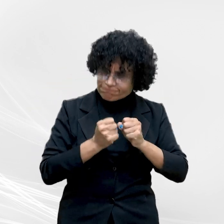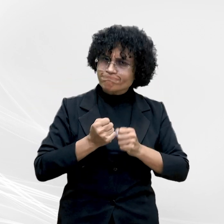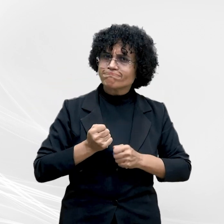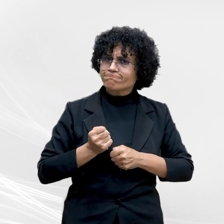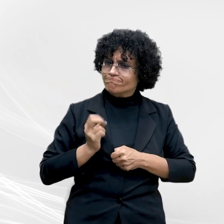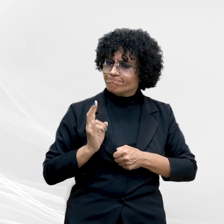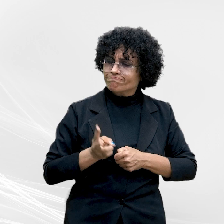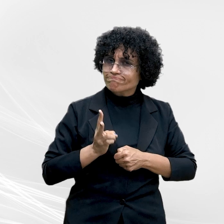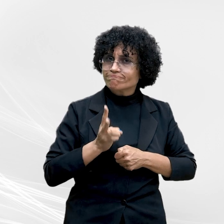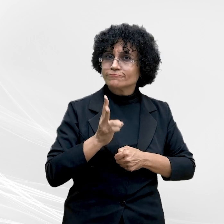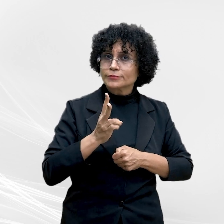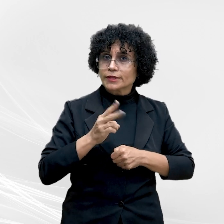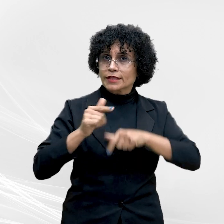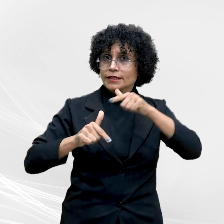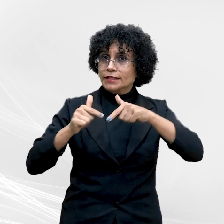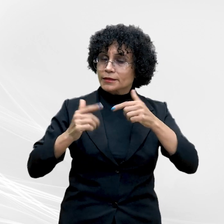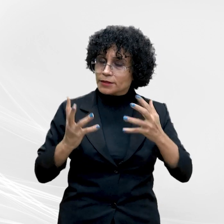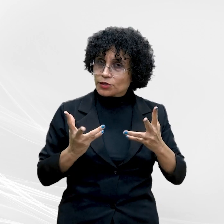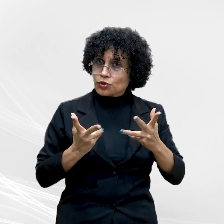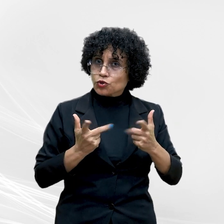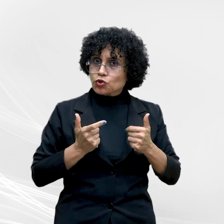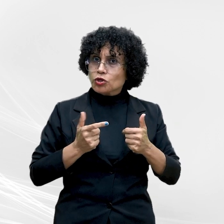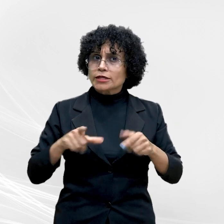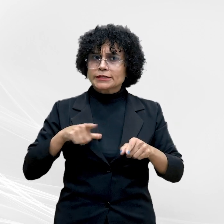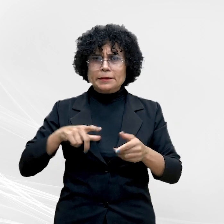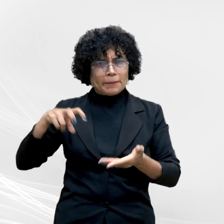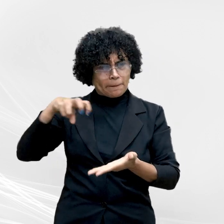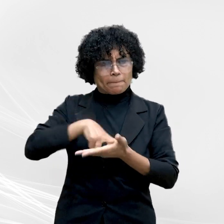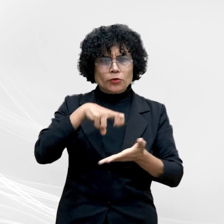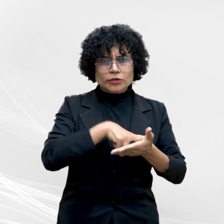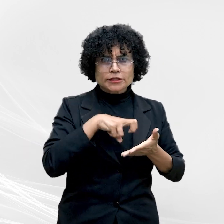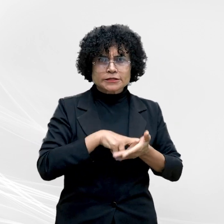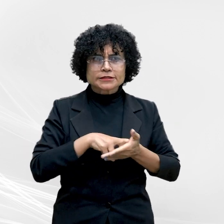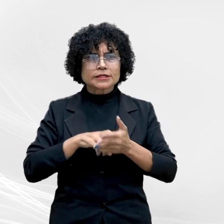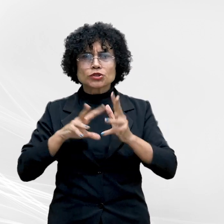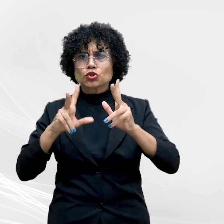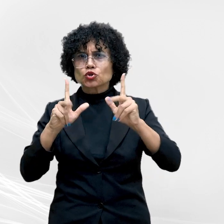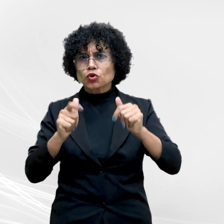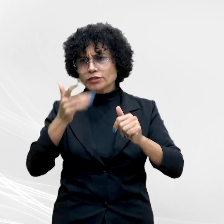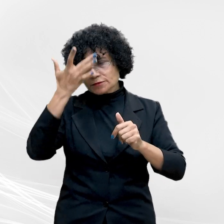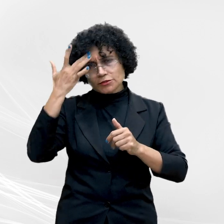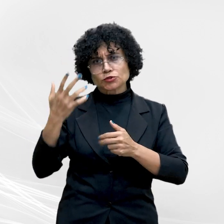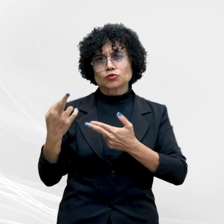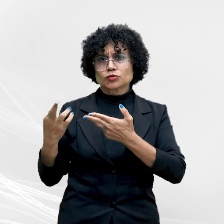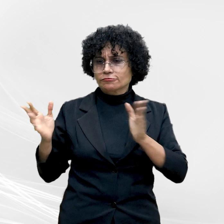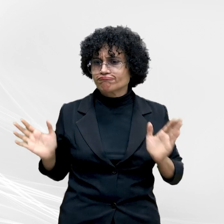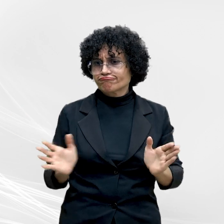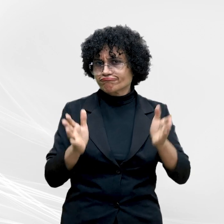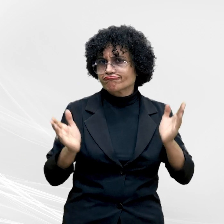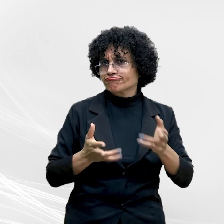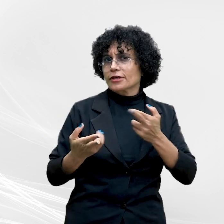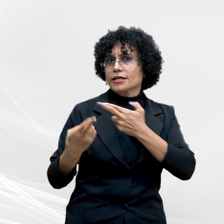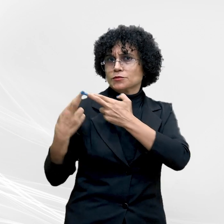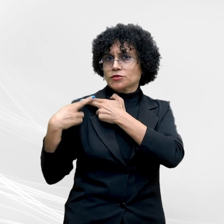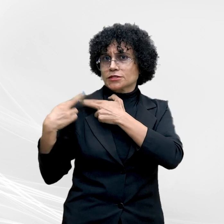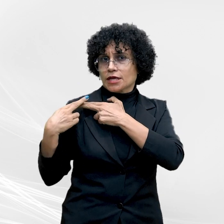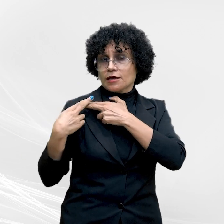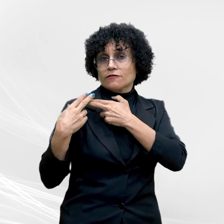eficiente e buscar a punição dos responsáveis e financiadores dos atos criminosos. Abre aspas, Unidos vamos